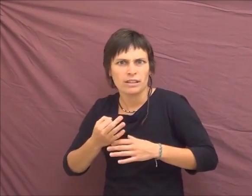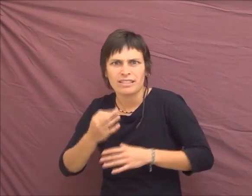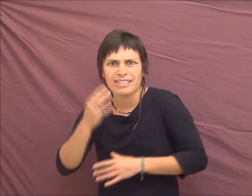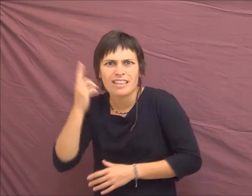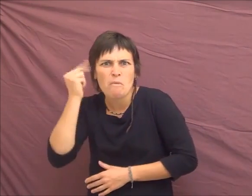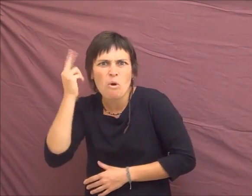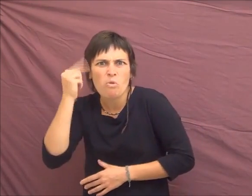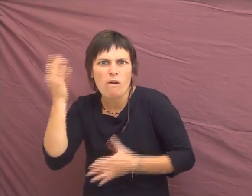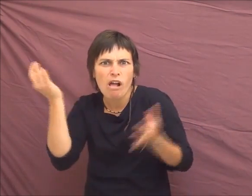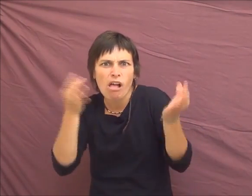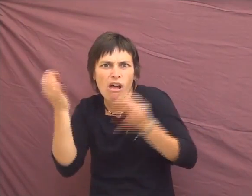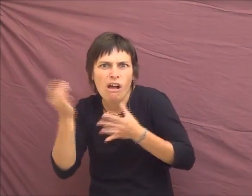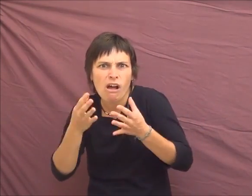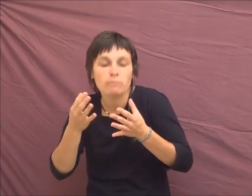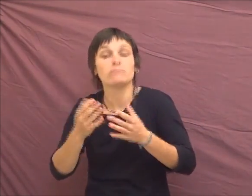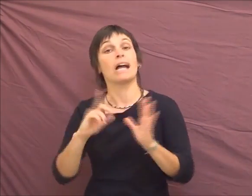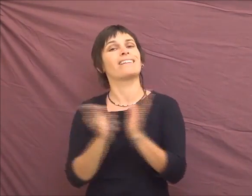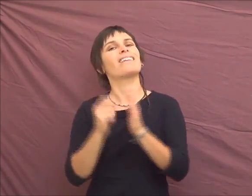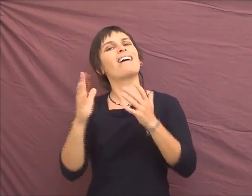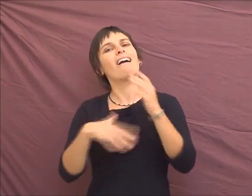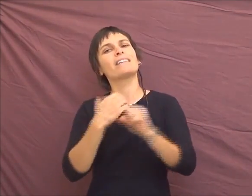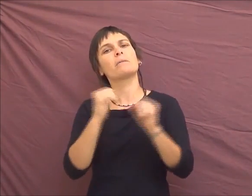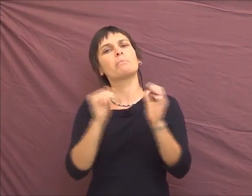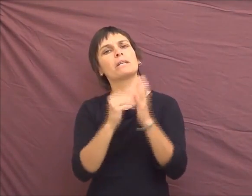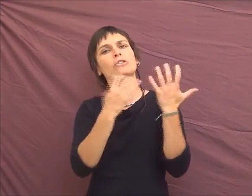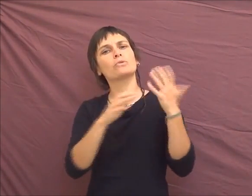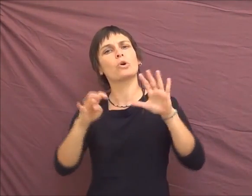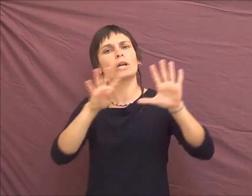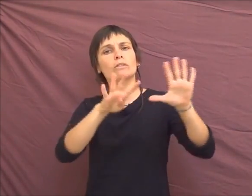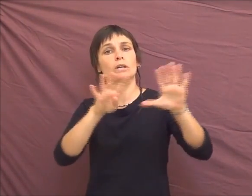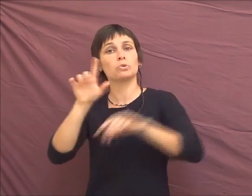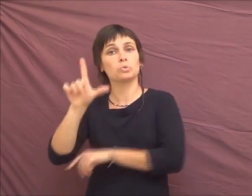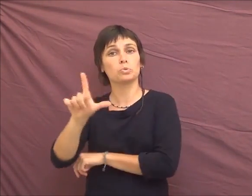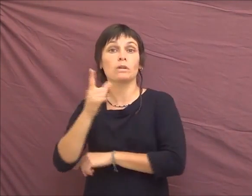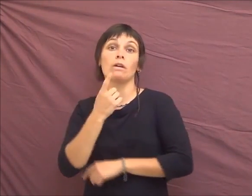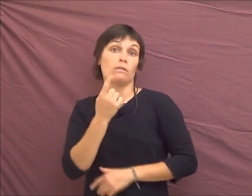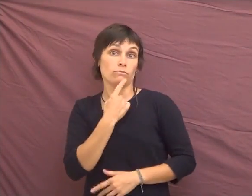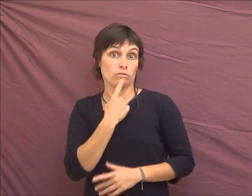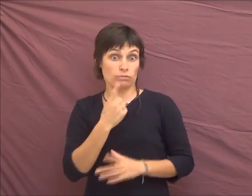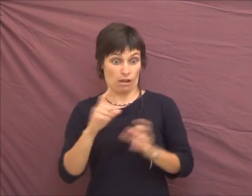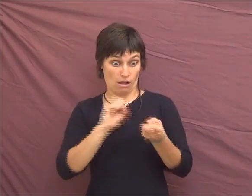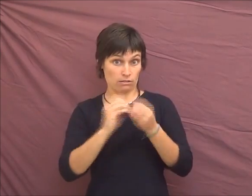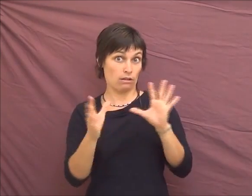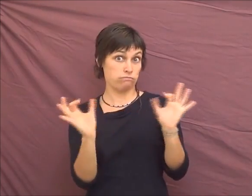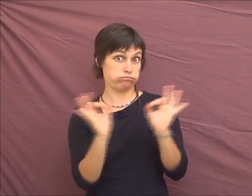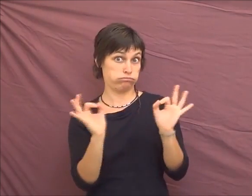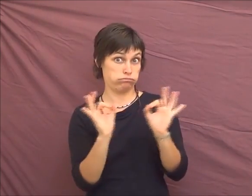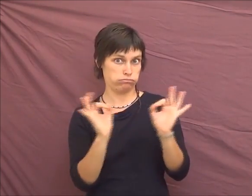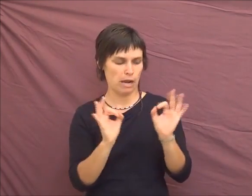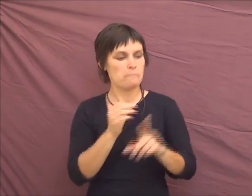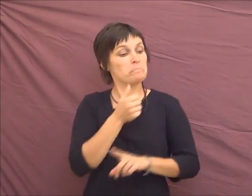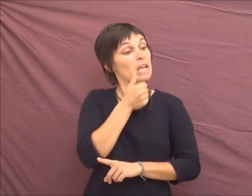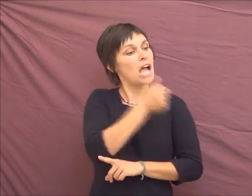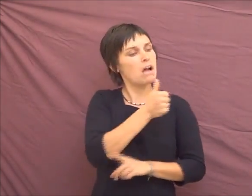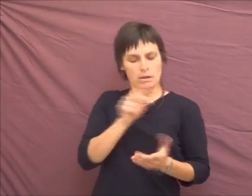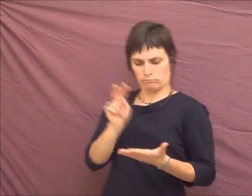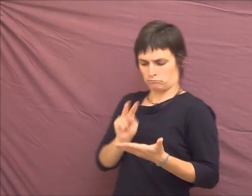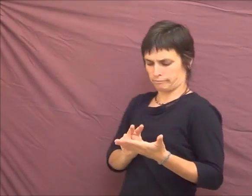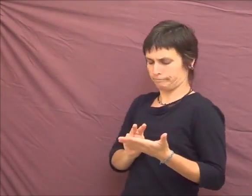racontent que des conneries. Et donc, il n'y pas Internet à ce moment-là, c'était en 1992, et donc, elle écrit